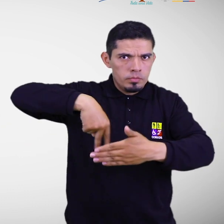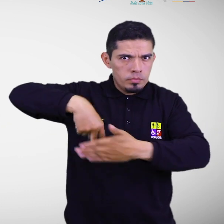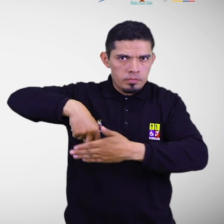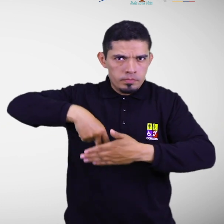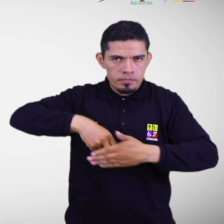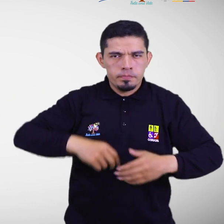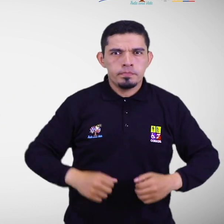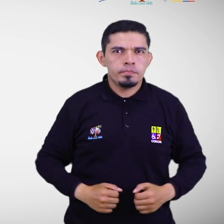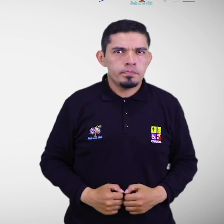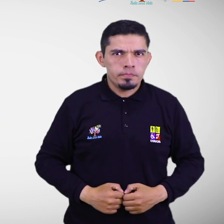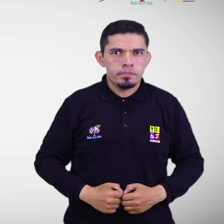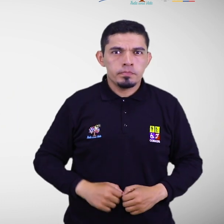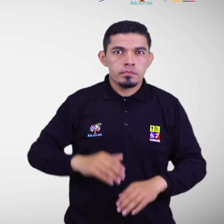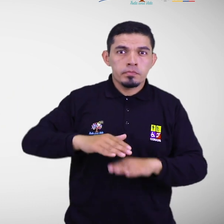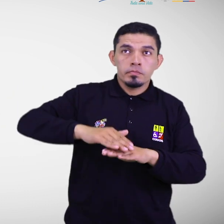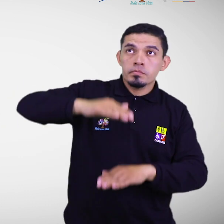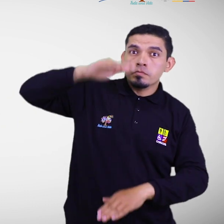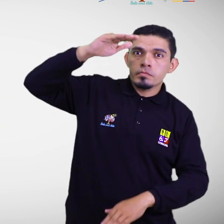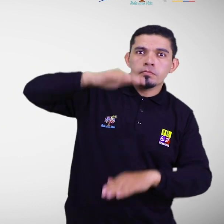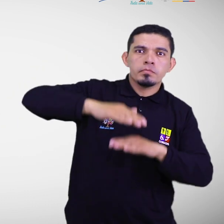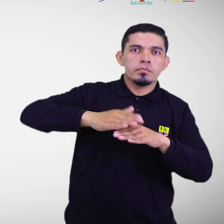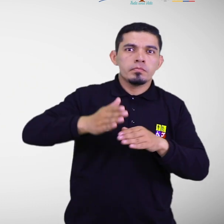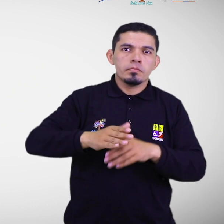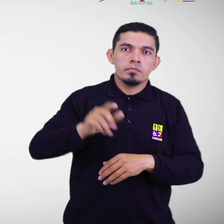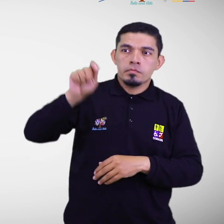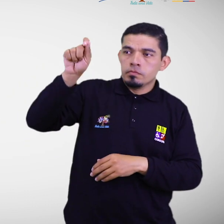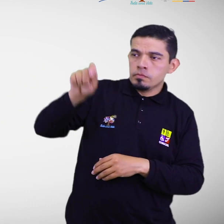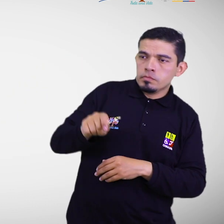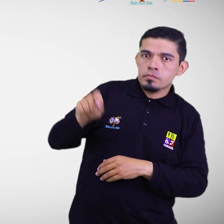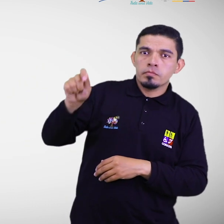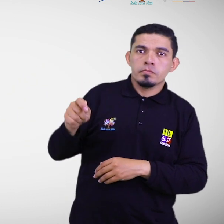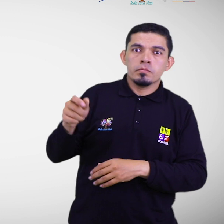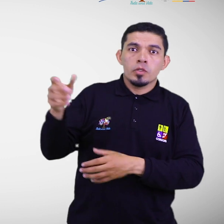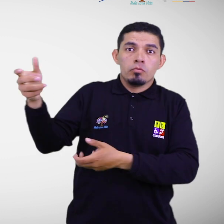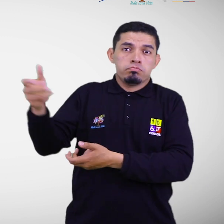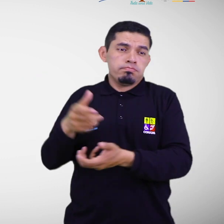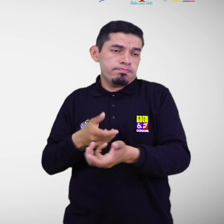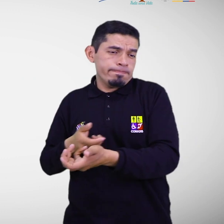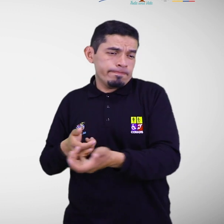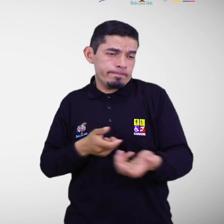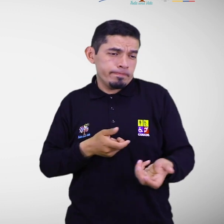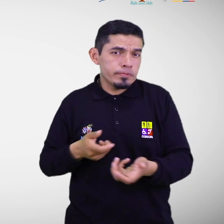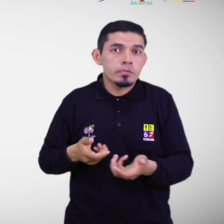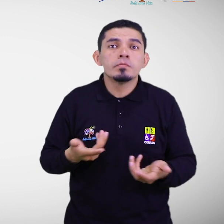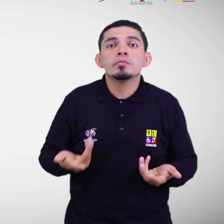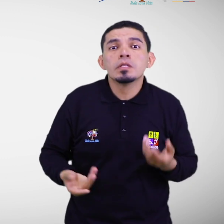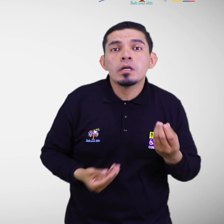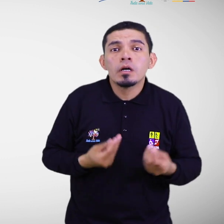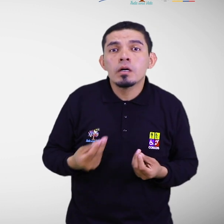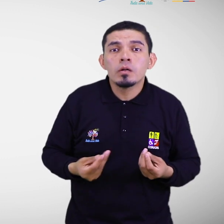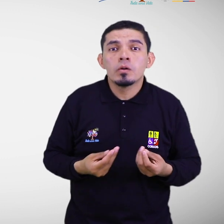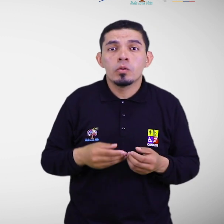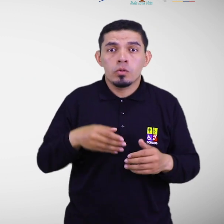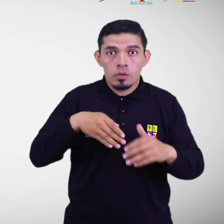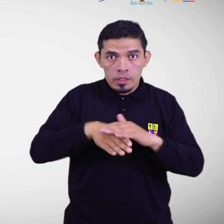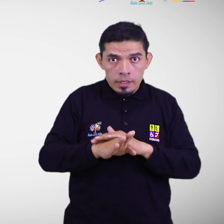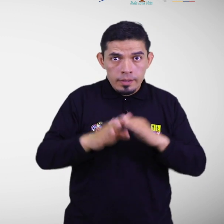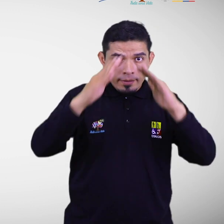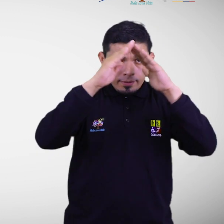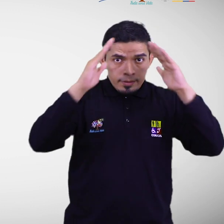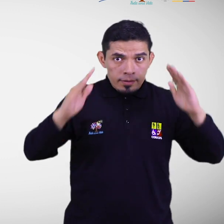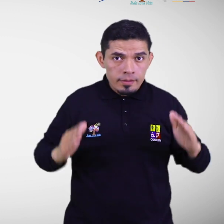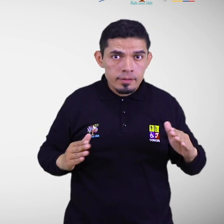alturas y alcance de las alarmas, extintores y otros elementos, espacios internos de viviendas, locales